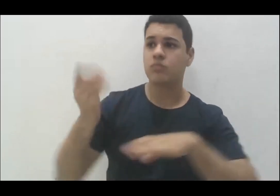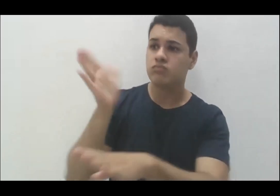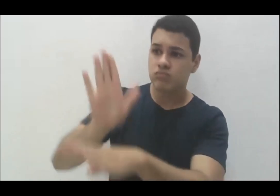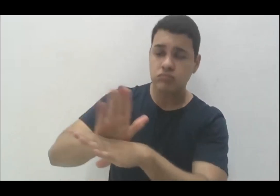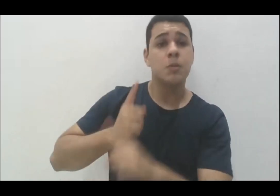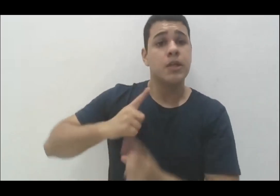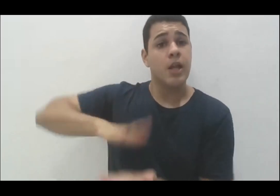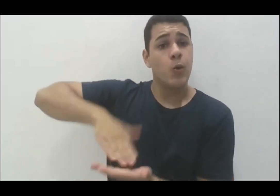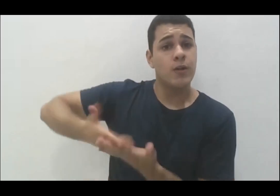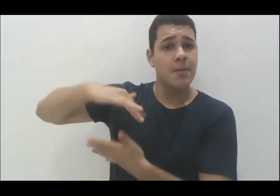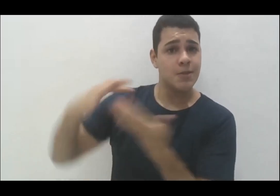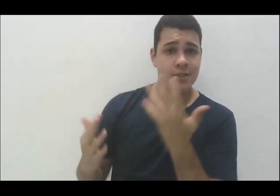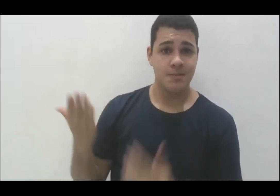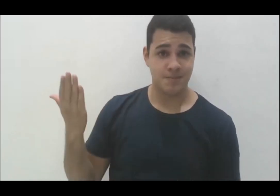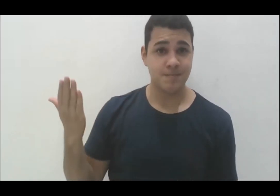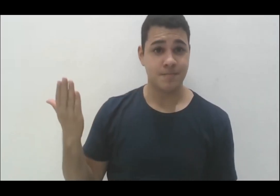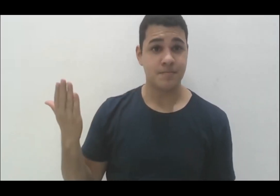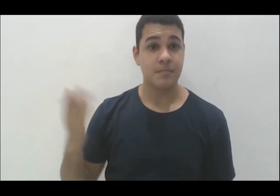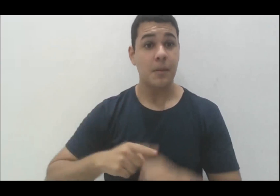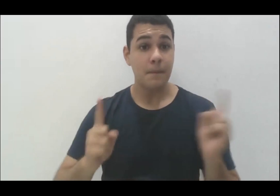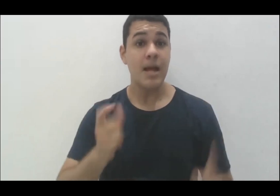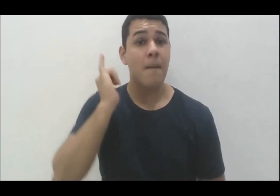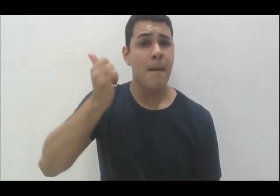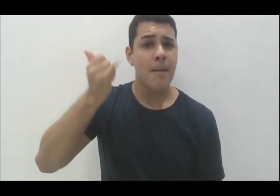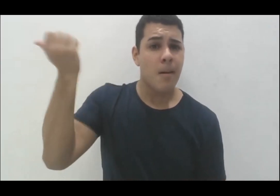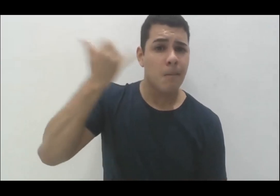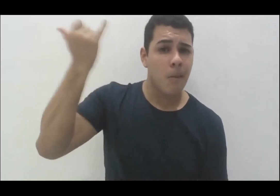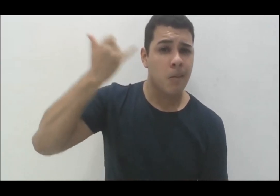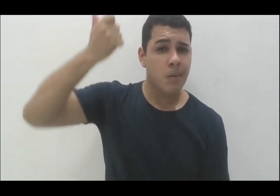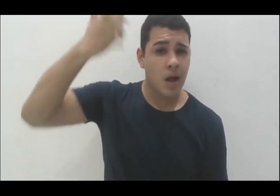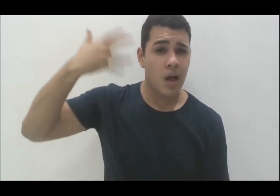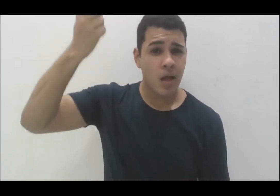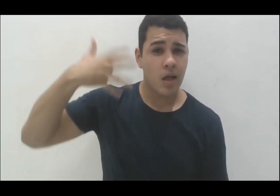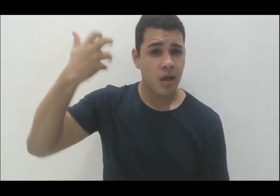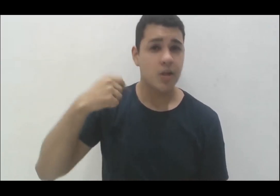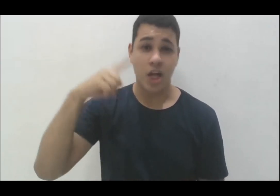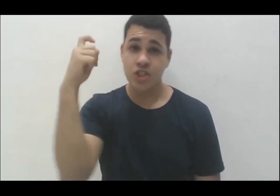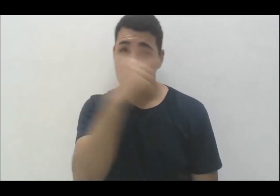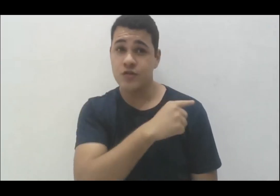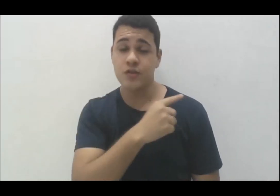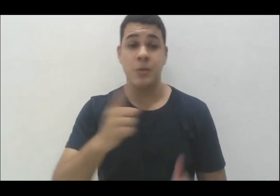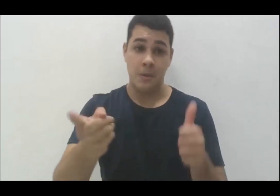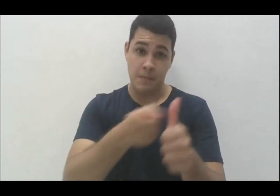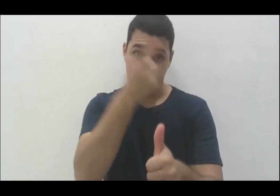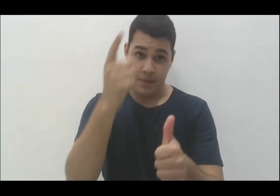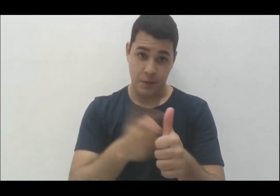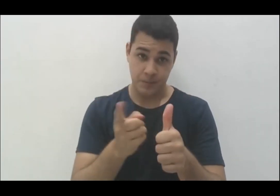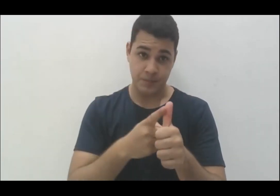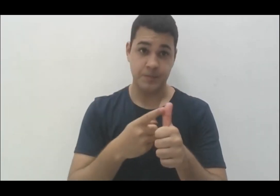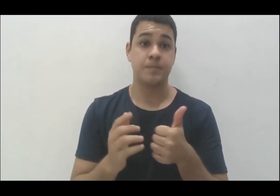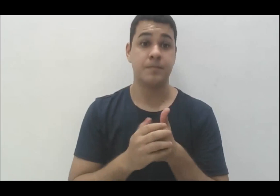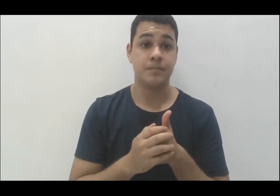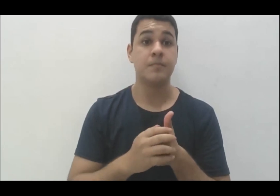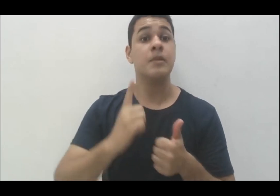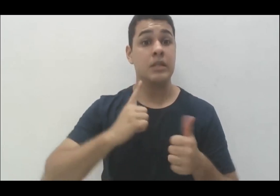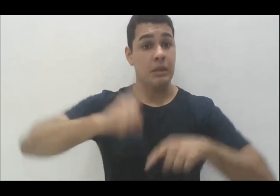intérprete nas nossas atividades, mas o audiodescritor é muito difícil. Primeiro, faltam